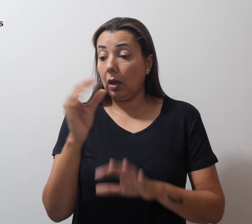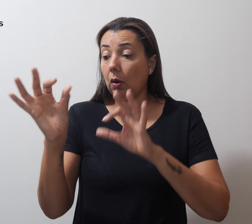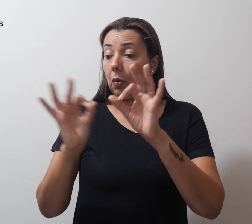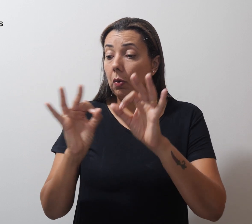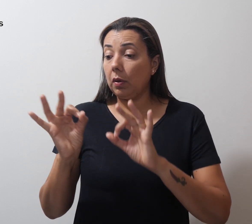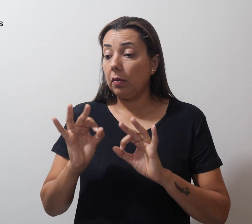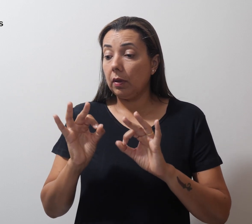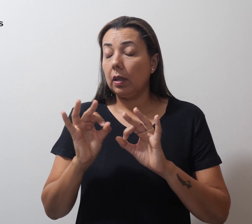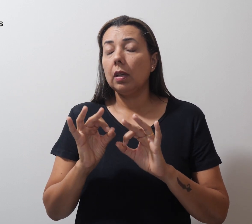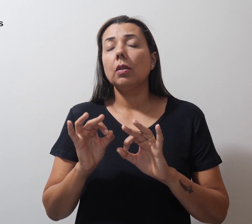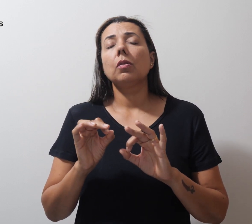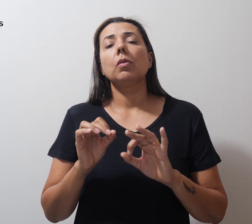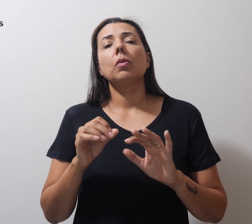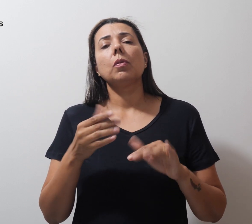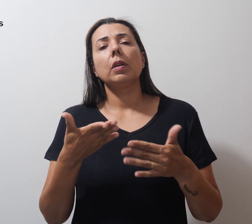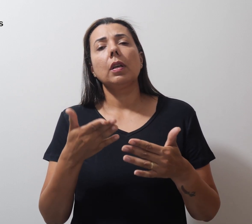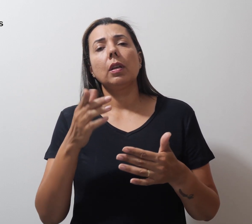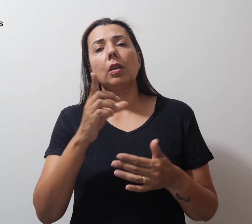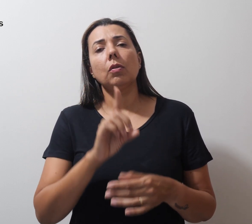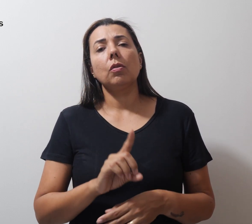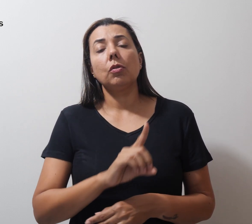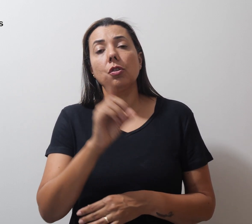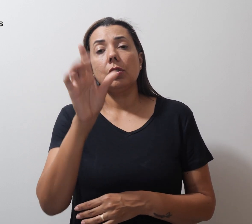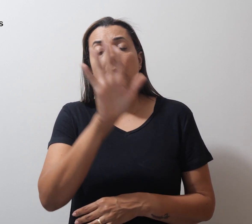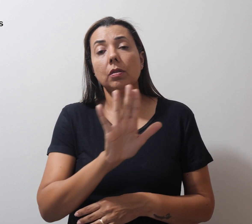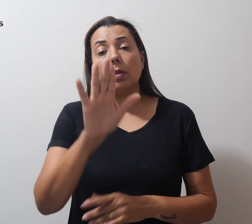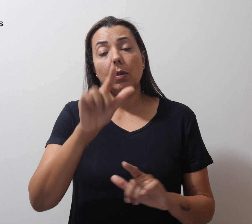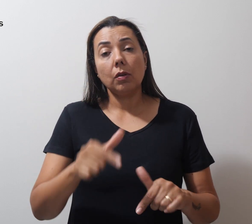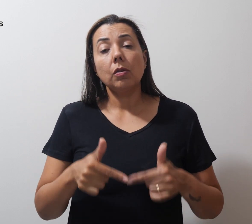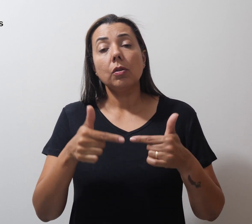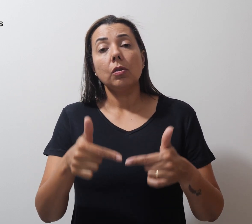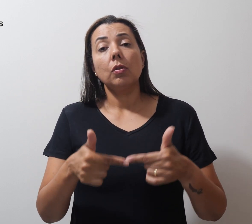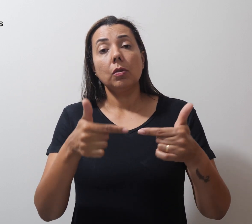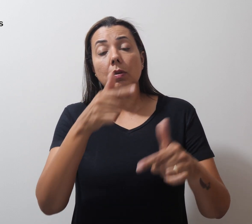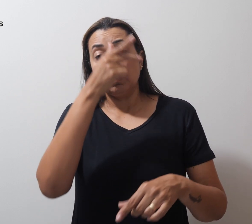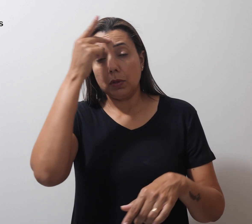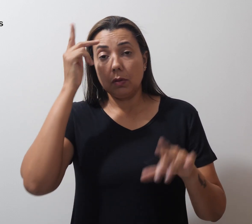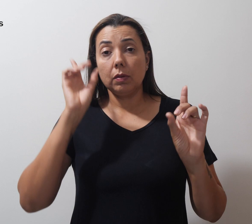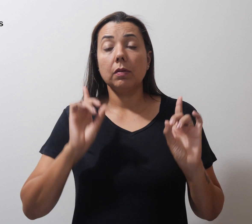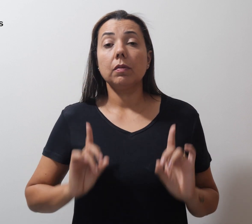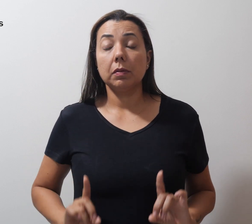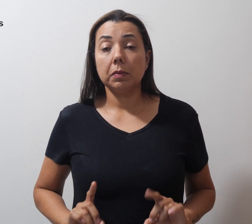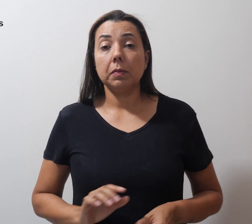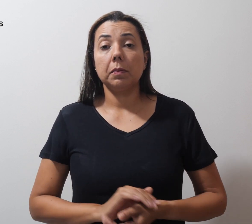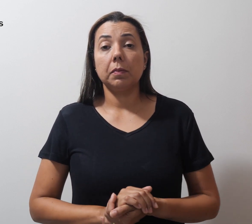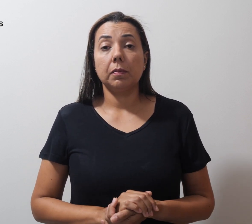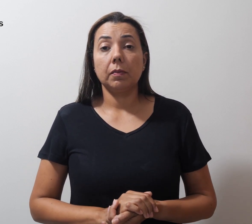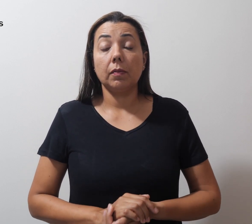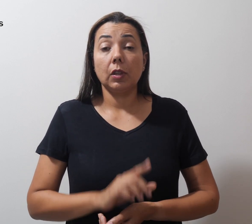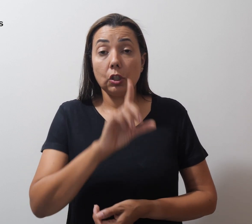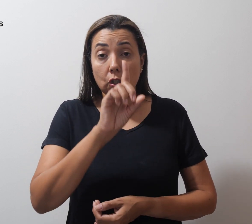alusivo ao Dia Nacional de Luta da Pessoa com Deficiência, Direitos Humanos,